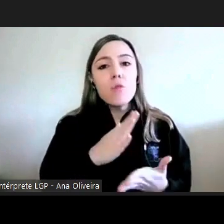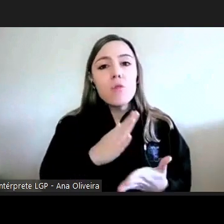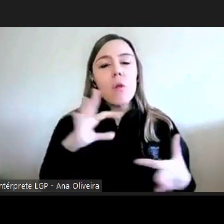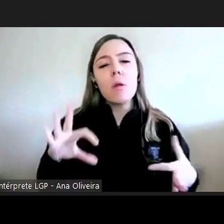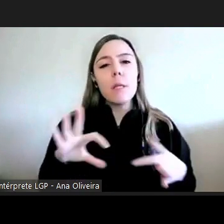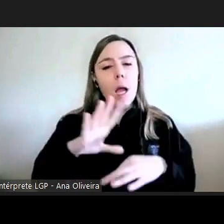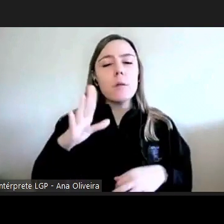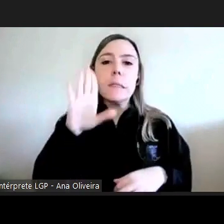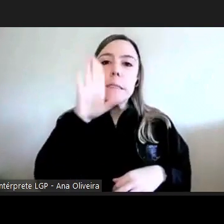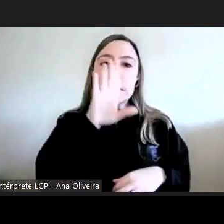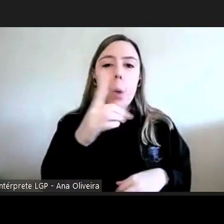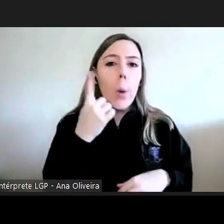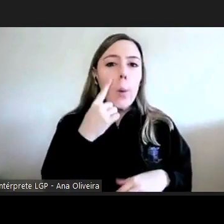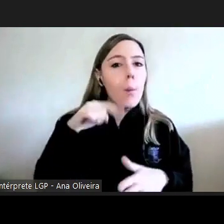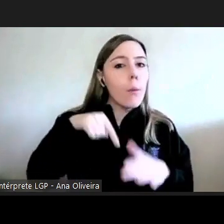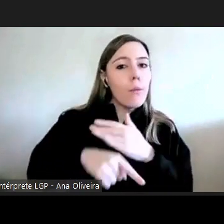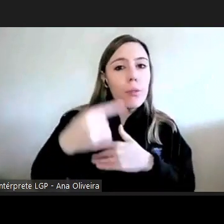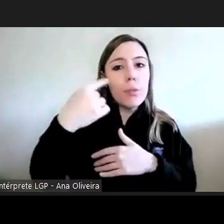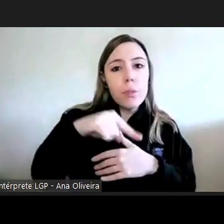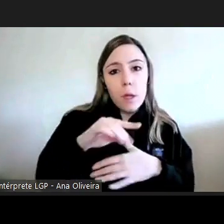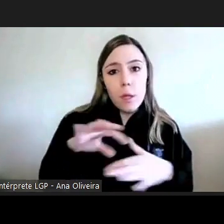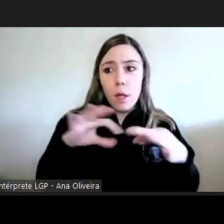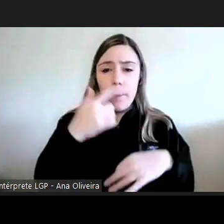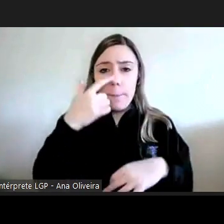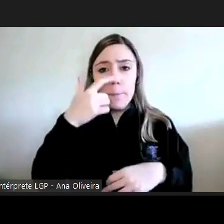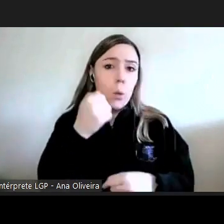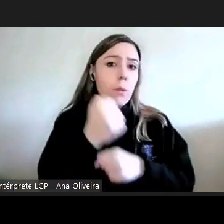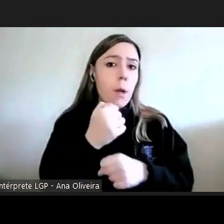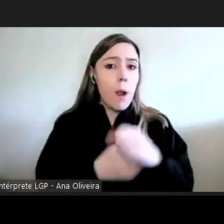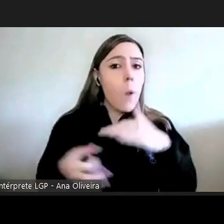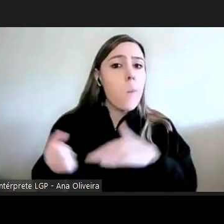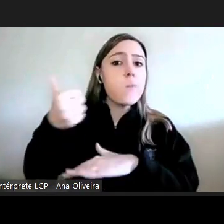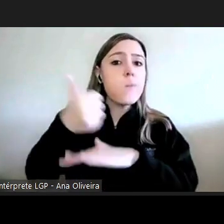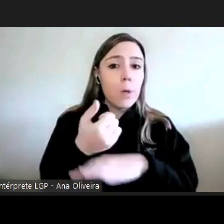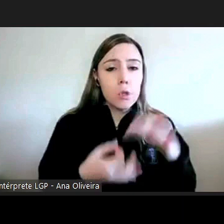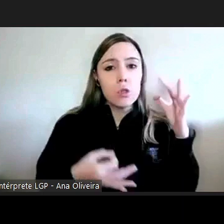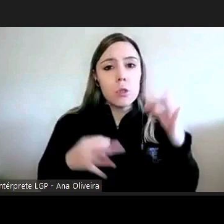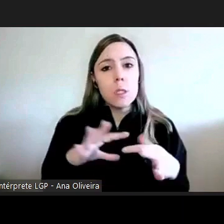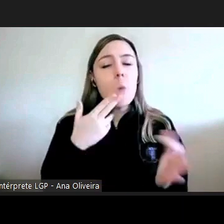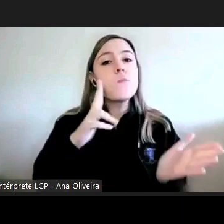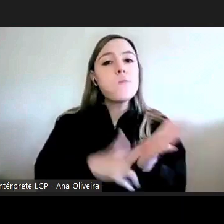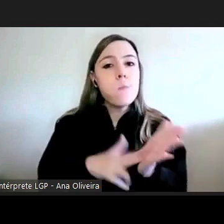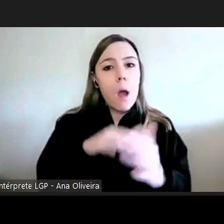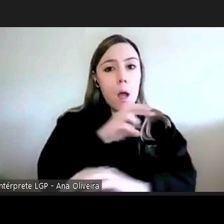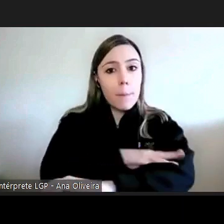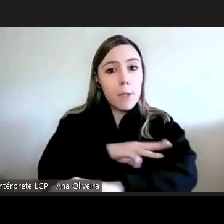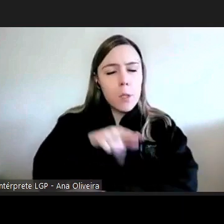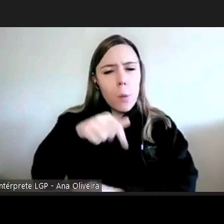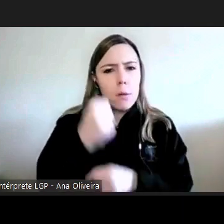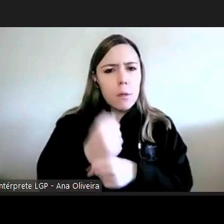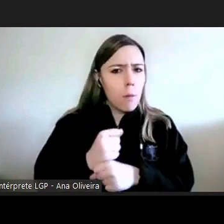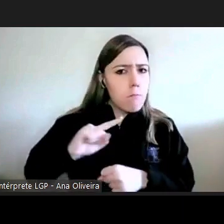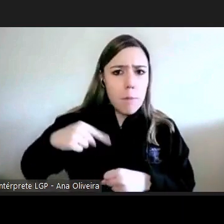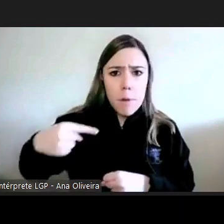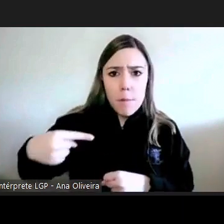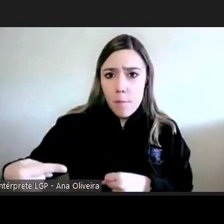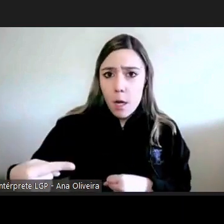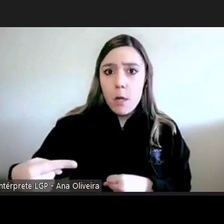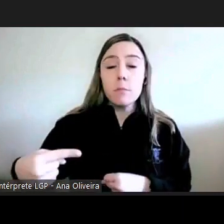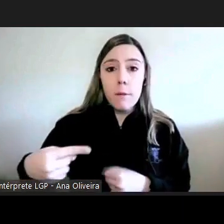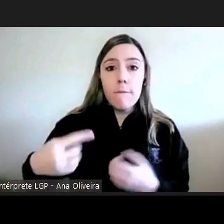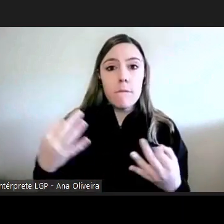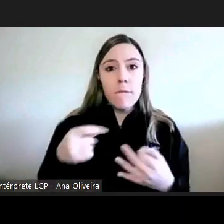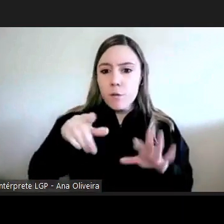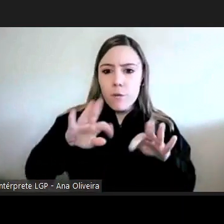profundo por parte do provedor de justiça da realidade da administração e é um trabalho diário que não está não está não está